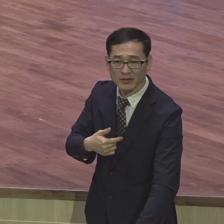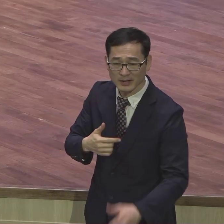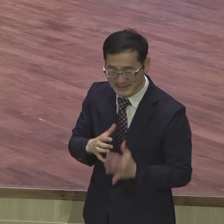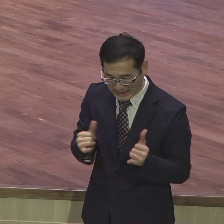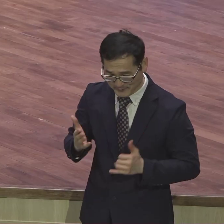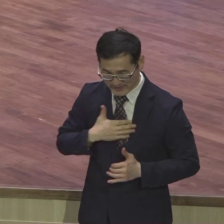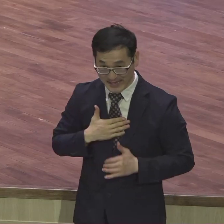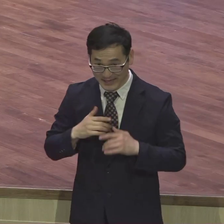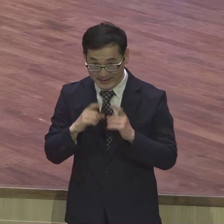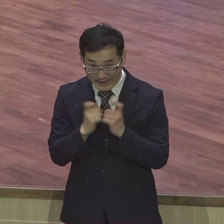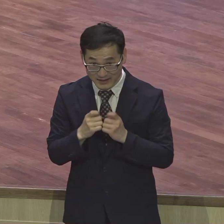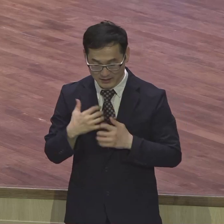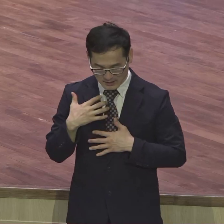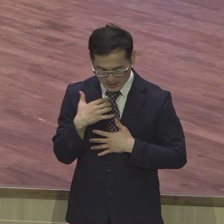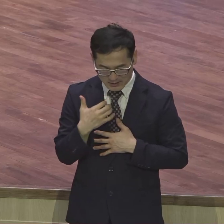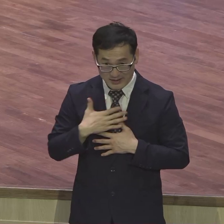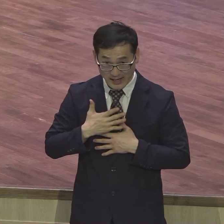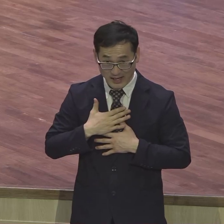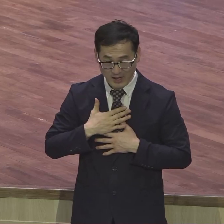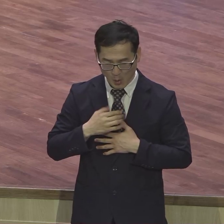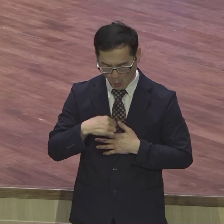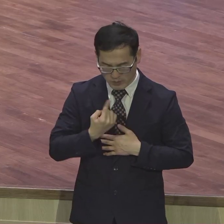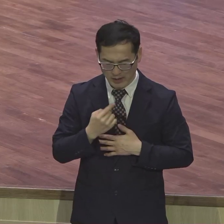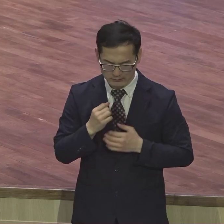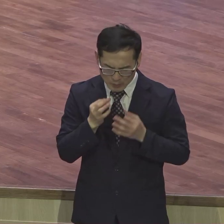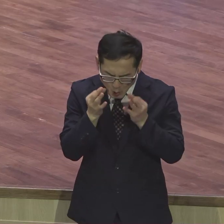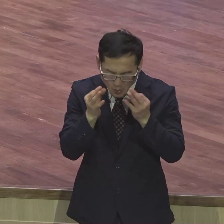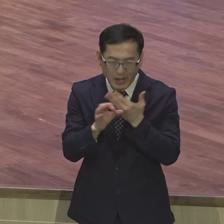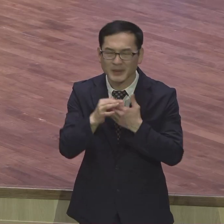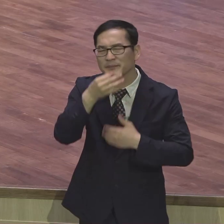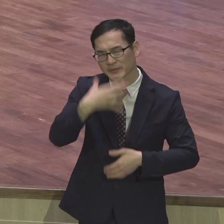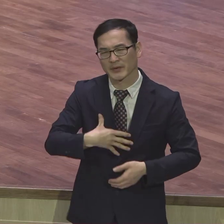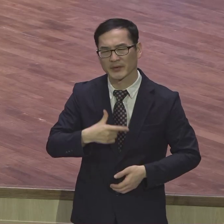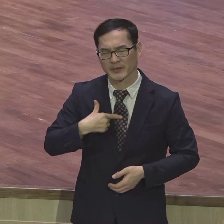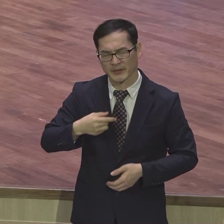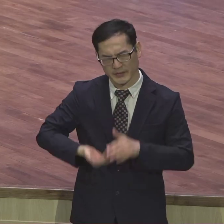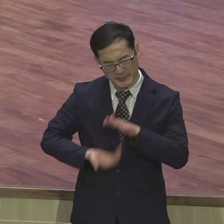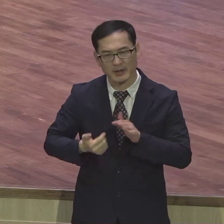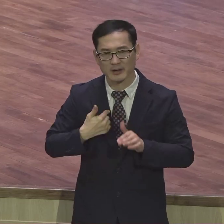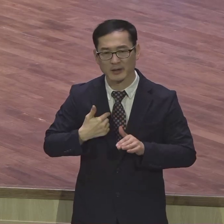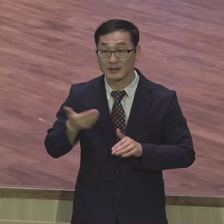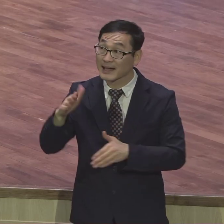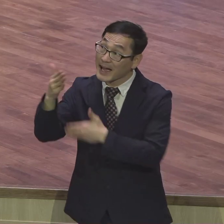하나 더 힘 안 들어요 오늘부터 그렇게 시작해 보시기 바랍니다 18절입니다